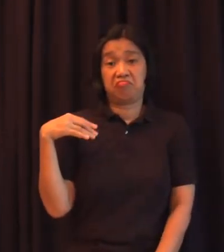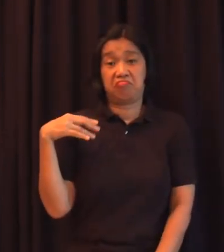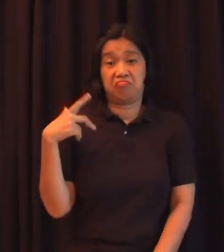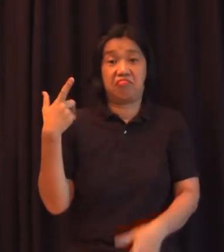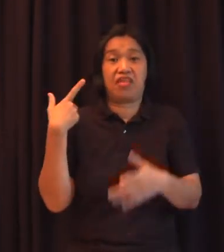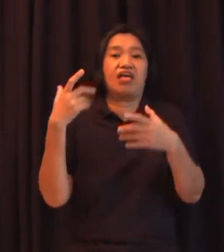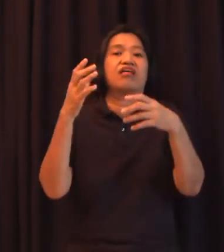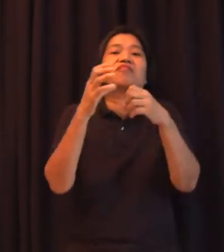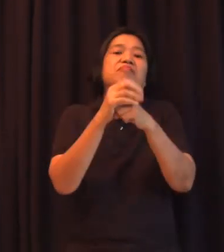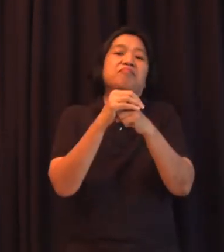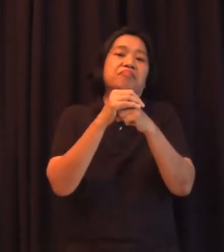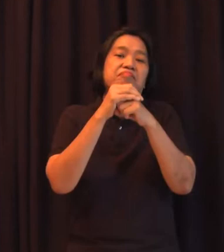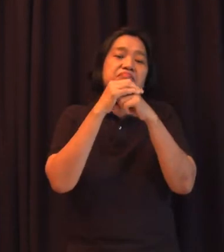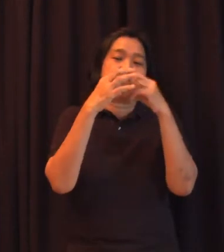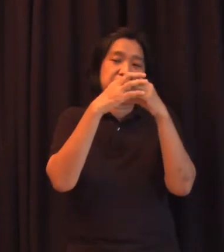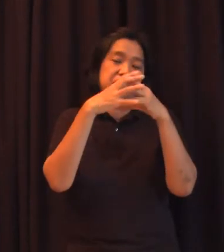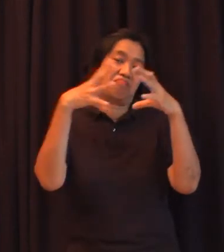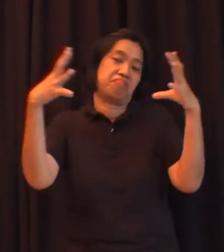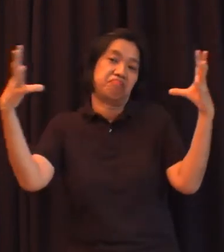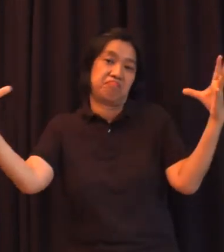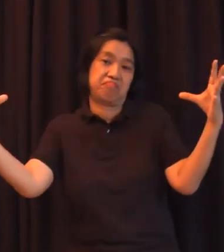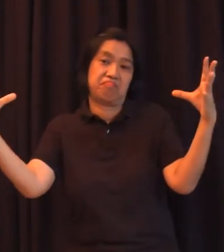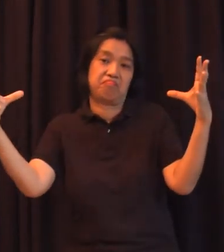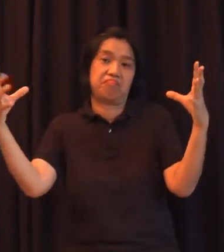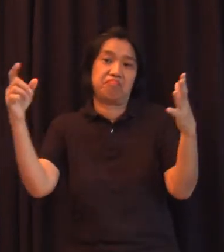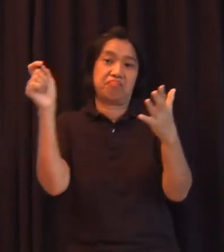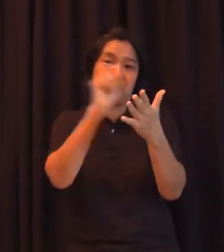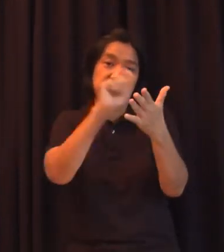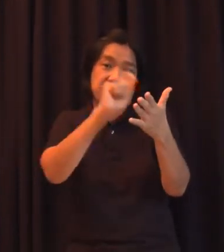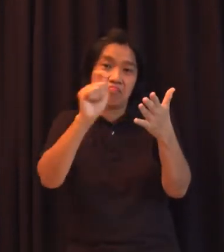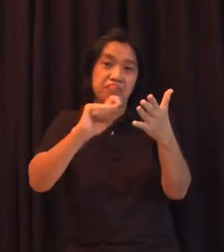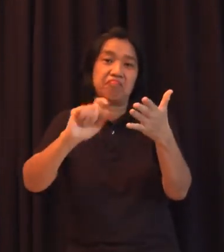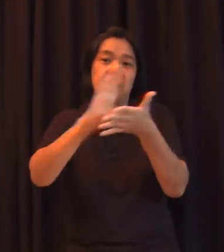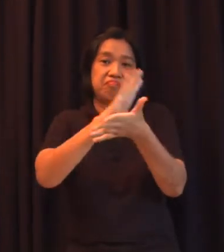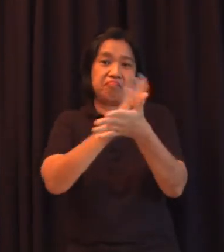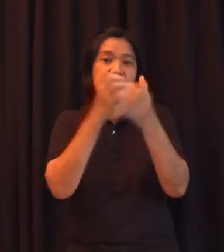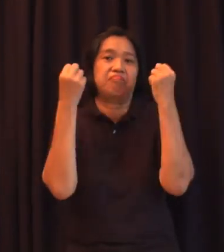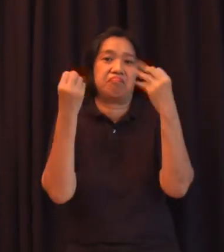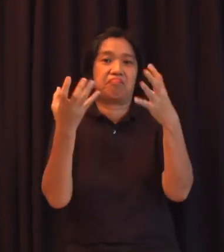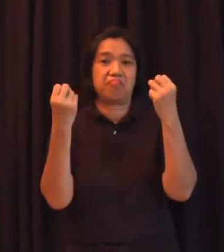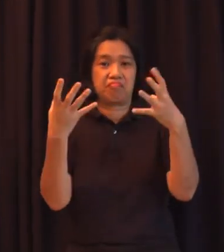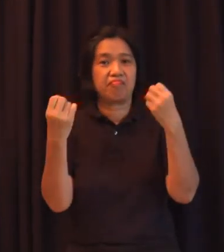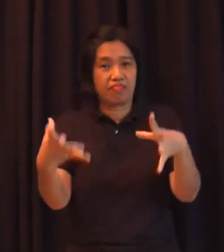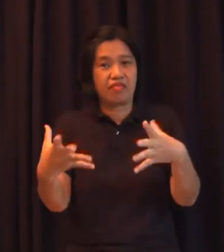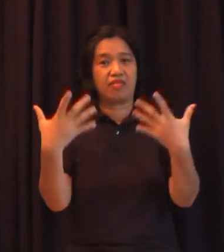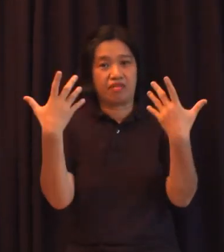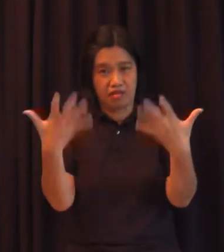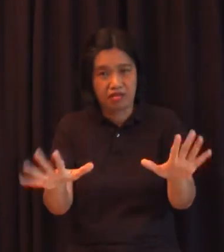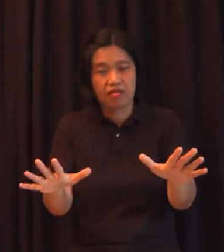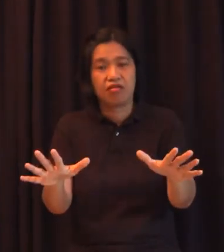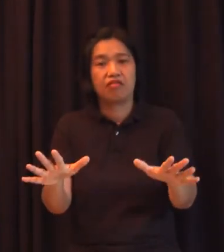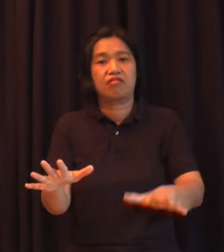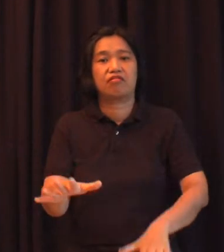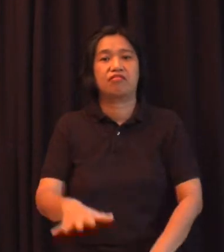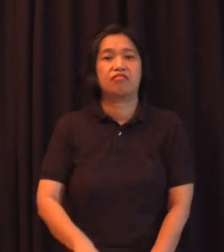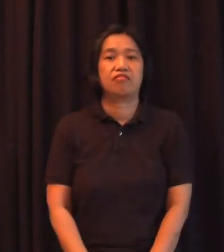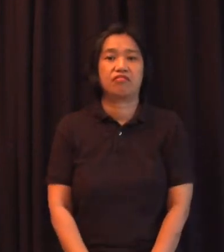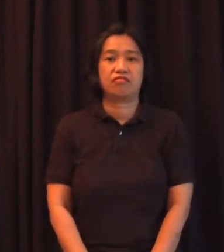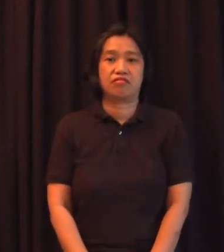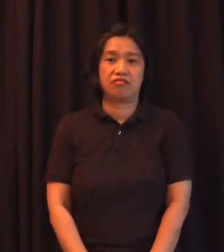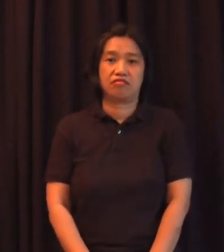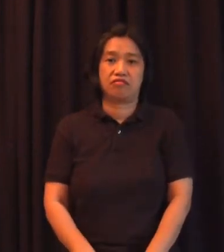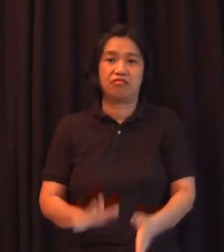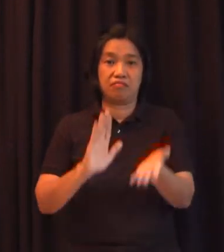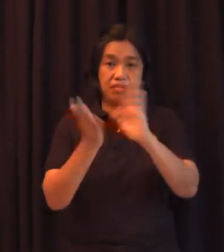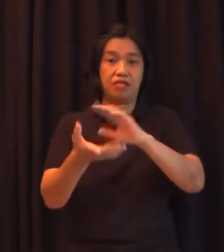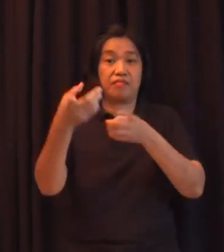ng wika o ng mga sulati na nakasulat sa wika na yun tapos magiging descriptive i-describe